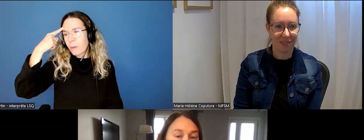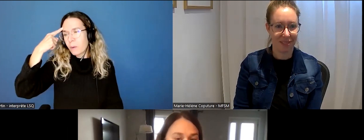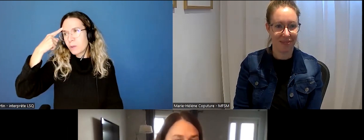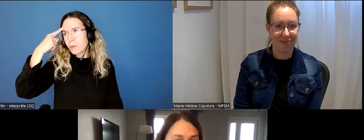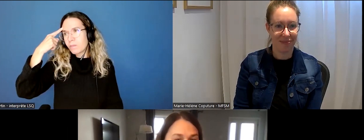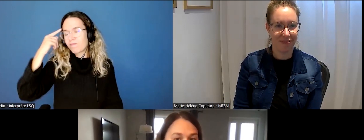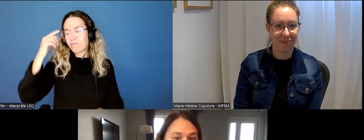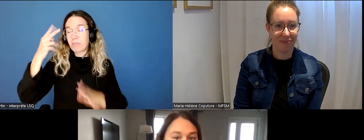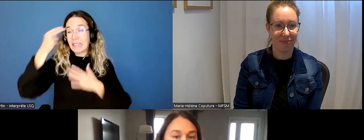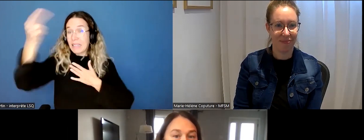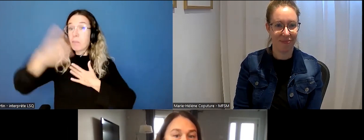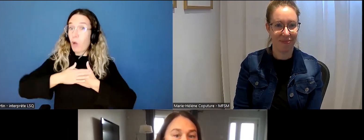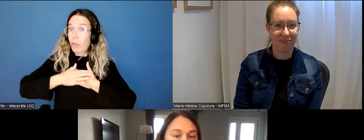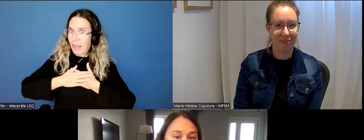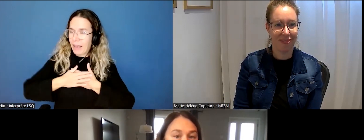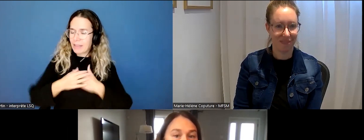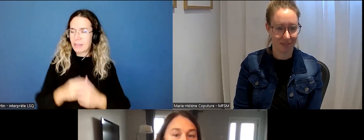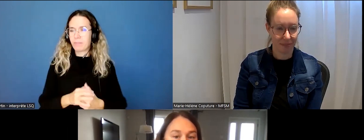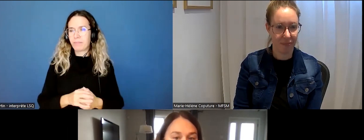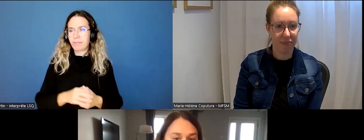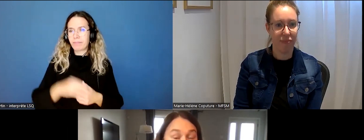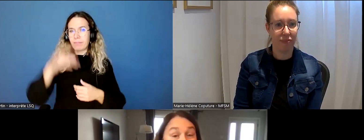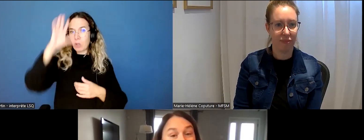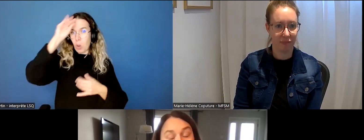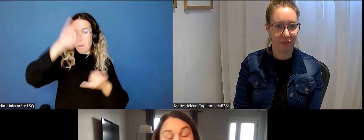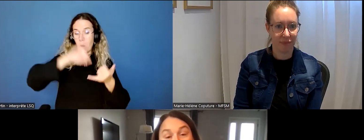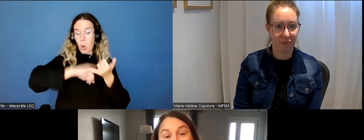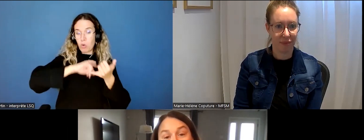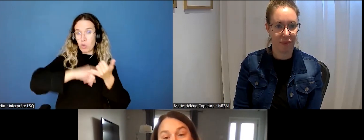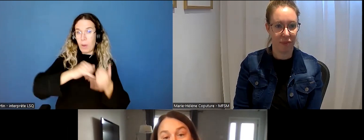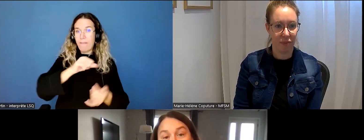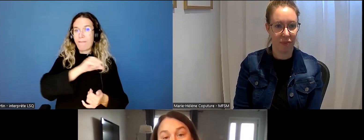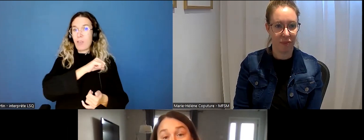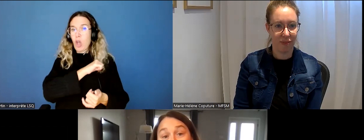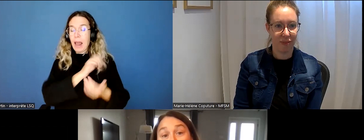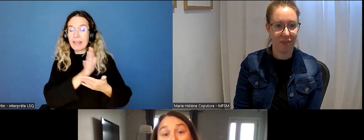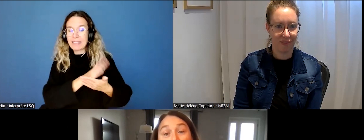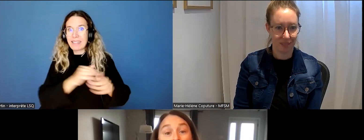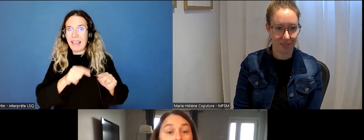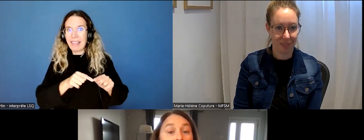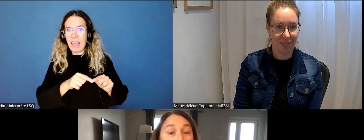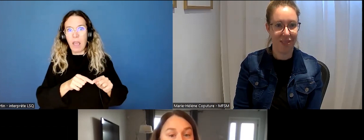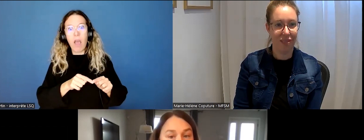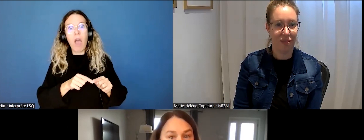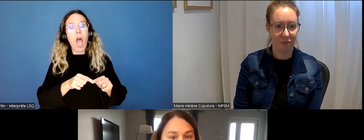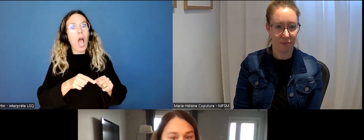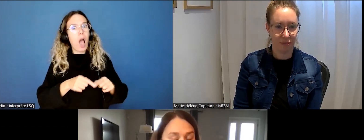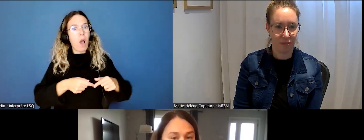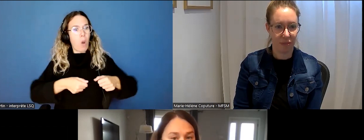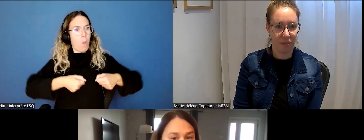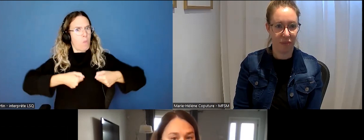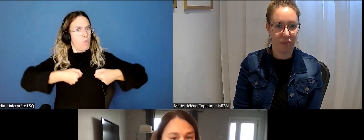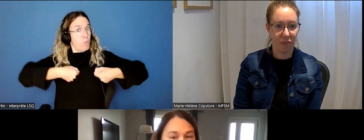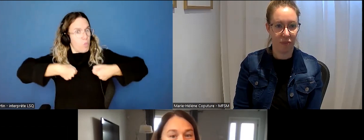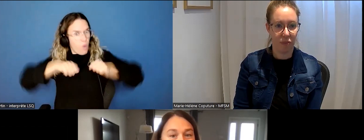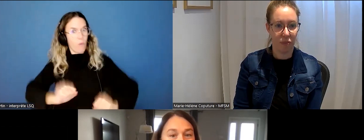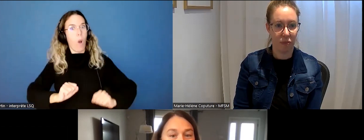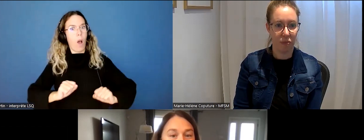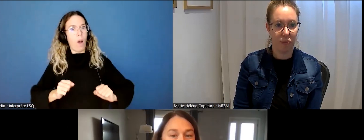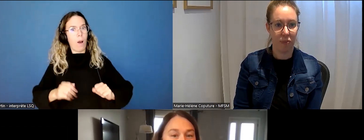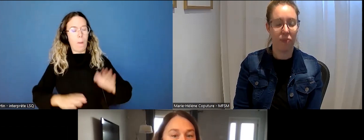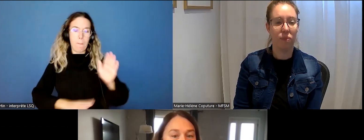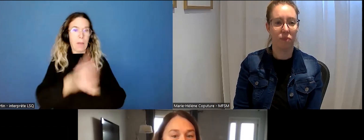Mon hypothèse à moi, c'est que les conjoints violents, certains conjoints violents ont gagné beaucoup, beaucoup, beaucoup, beaucoup de pouvoir pendant la pandémie